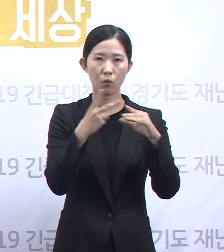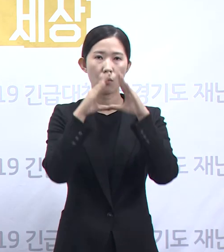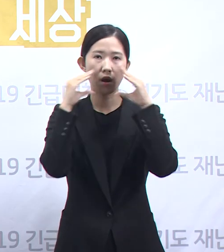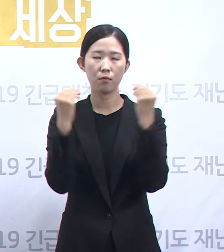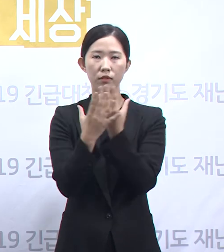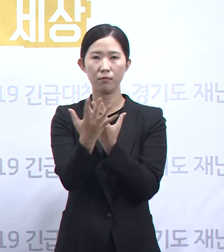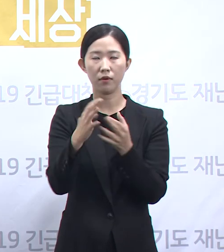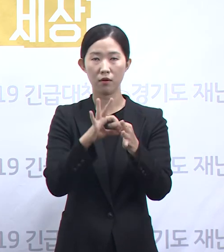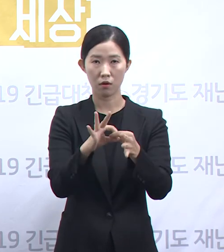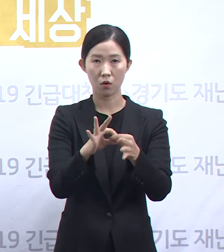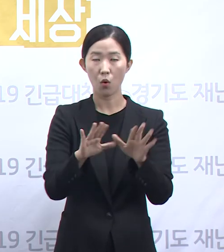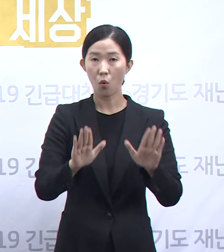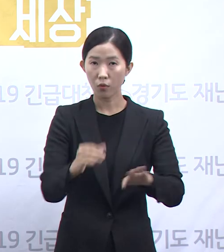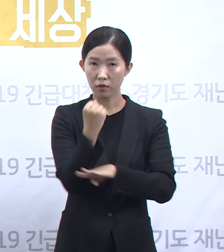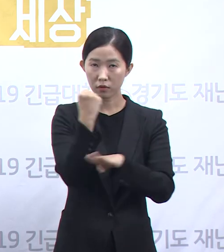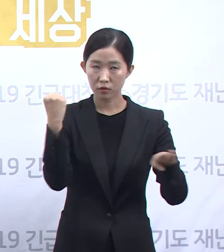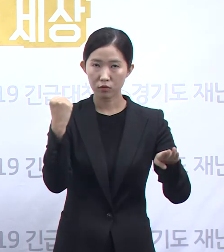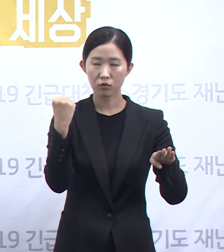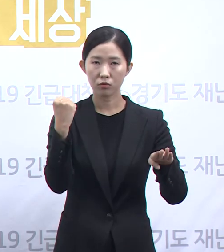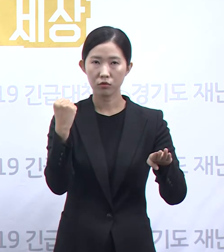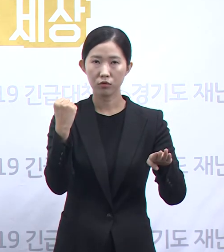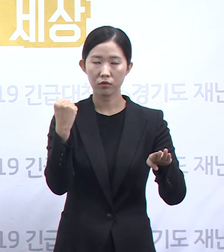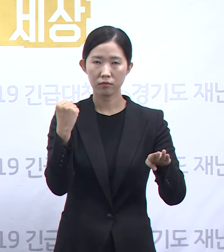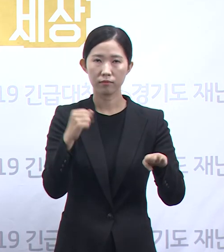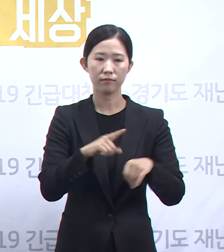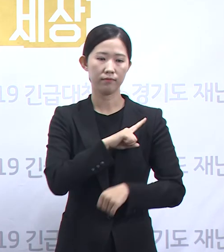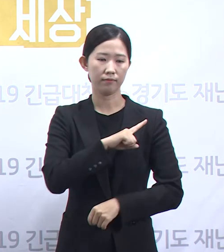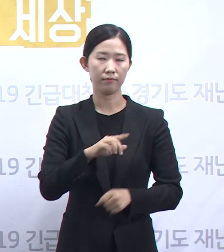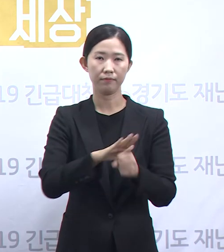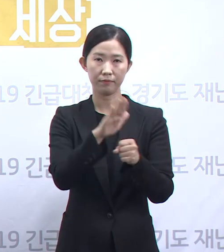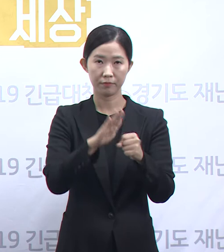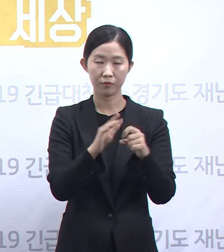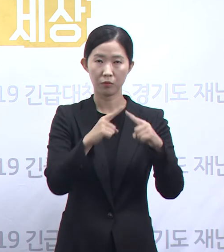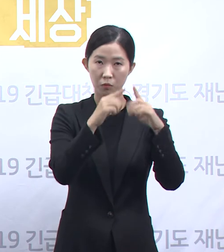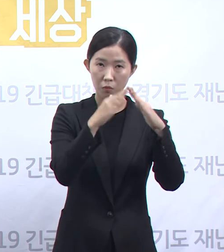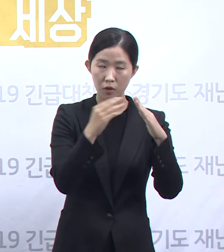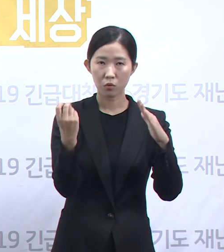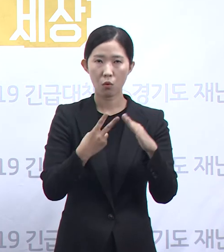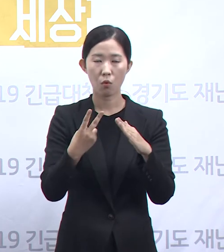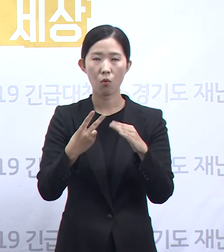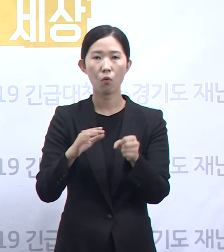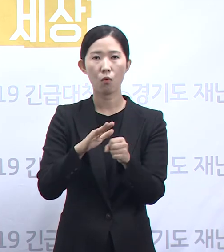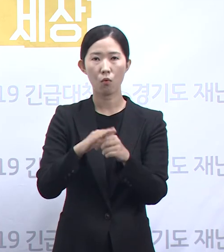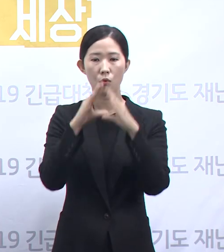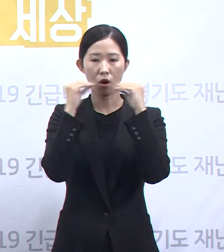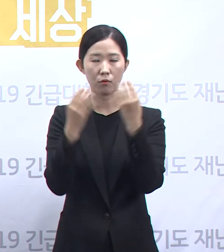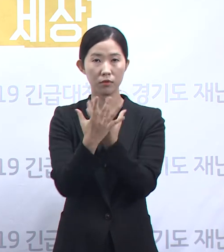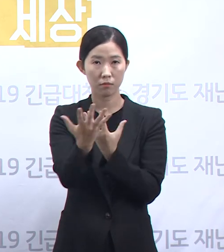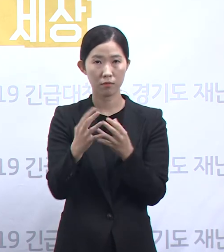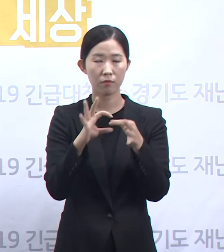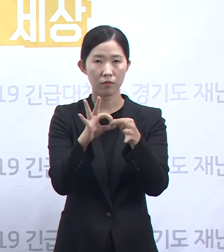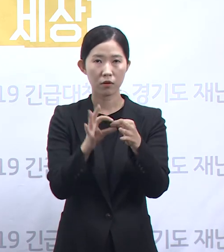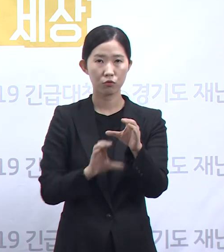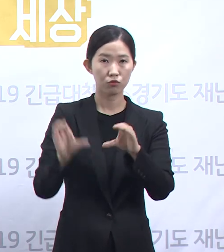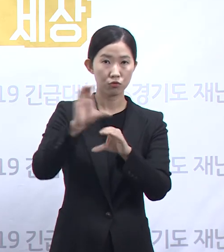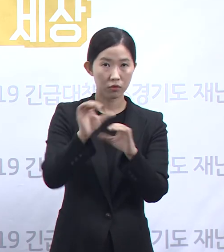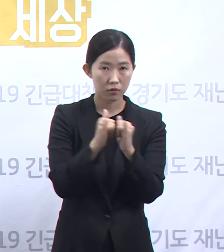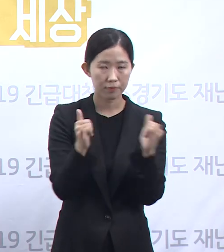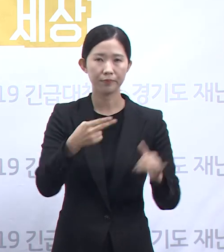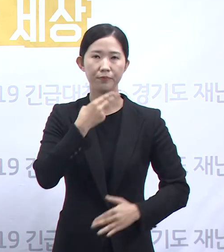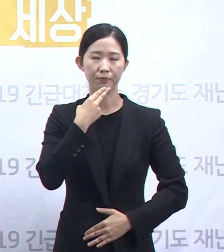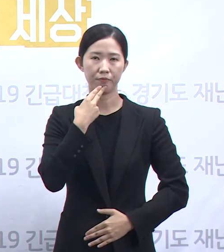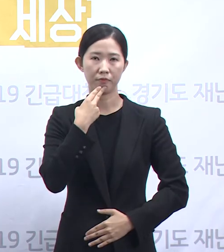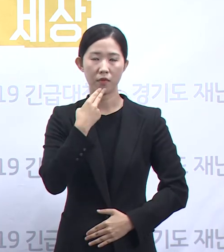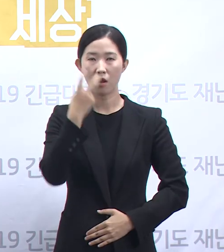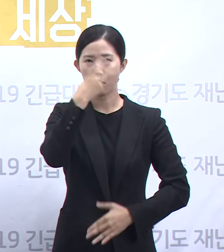기준 성북교 사랑제일교회와 광화문 집회 관련 추가 확진자는 발생하지 않았습니다. 광화문 집회 관련해서는 검사 대상 12